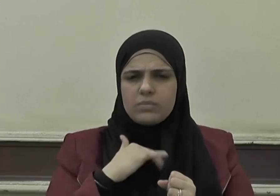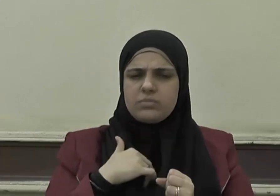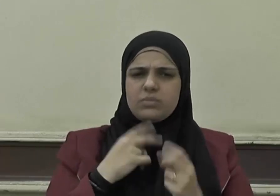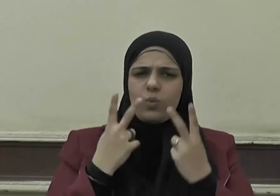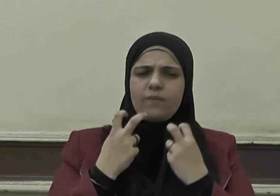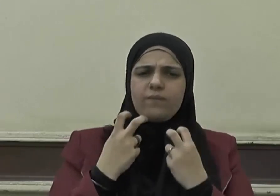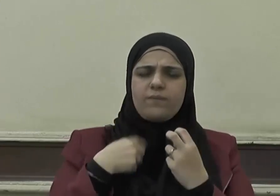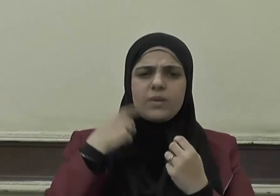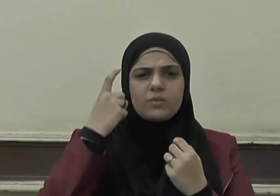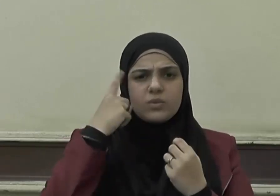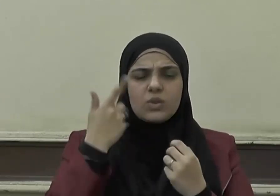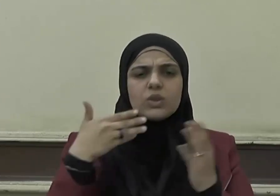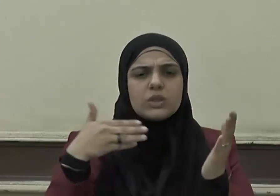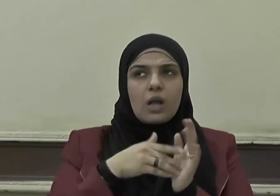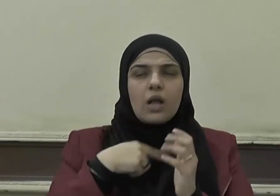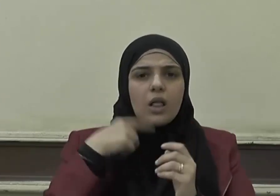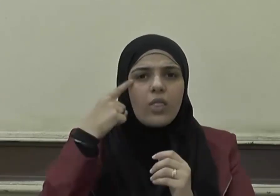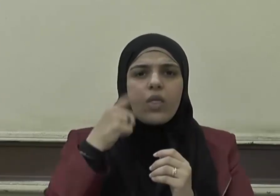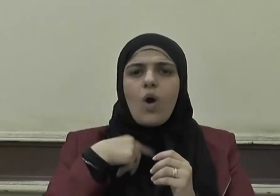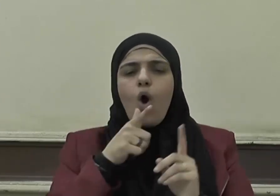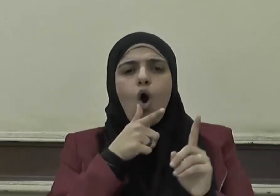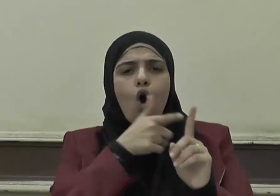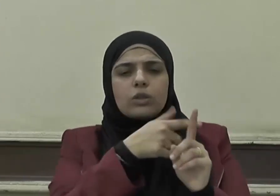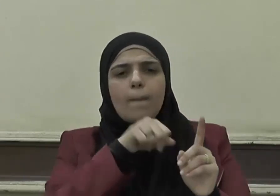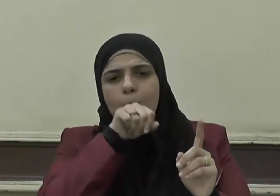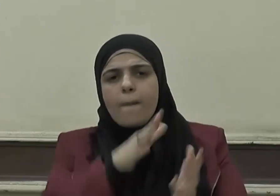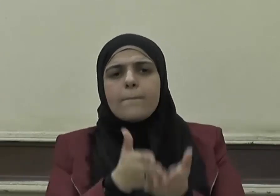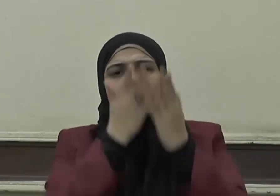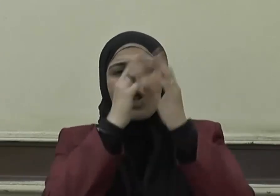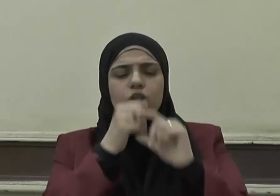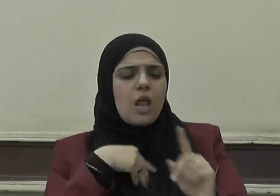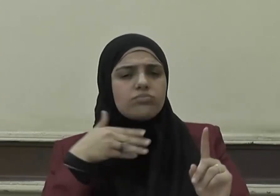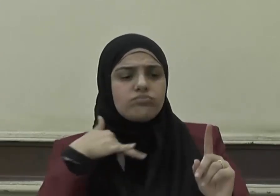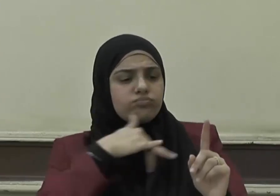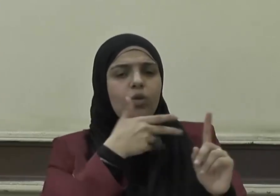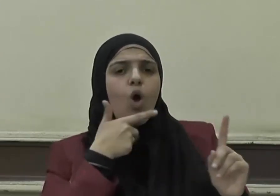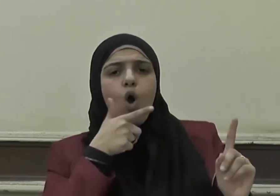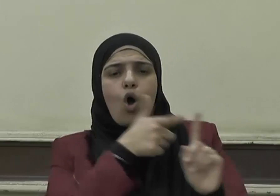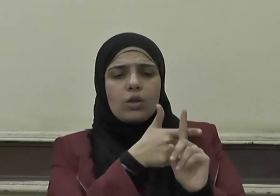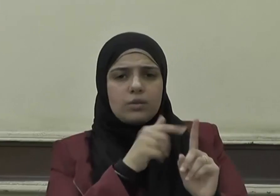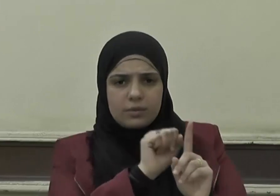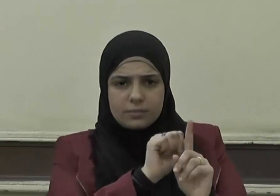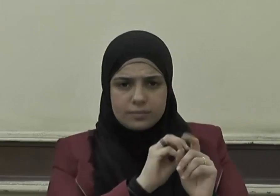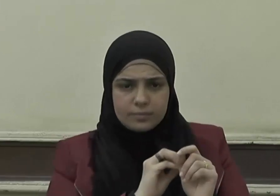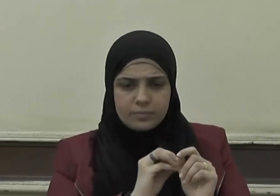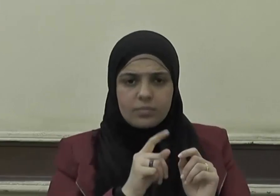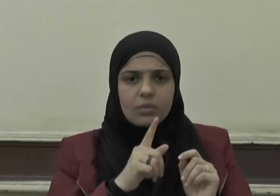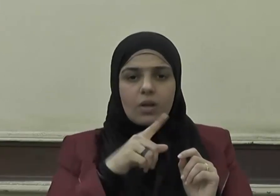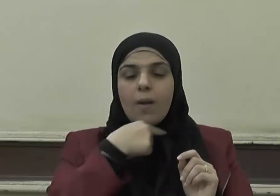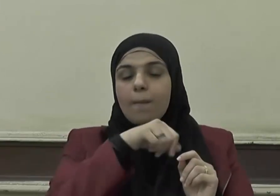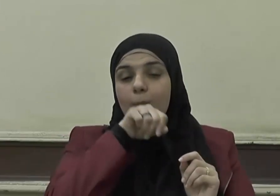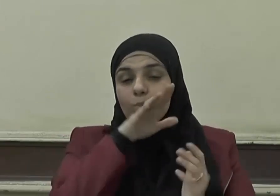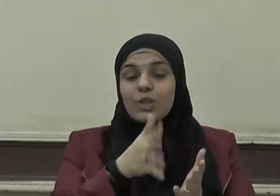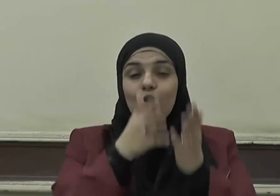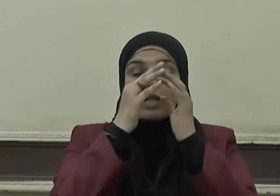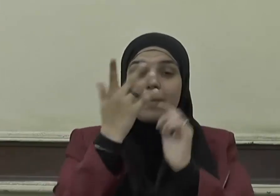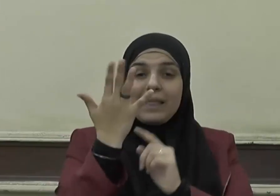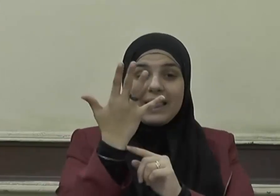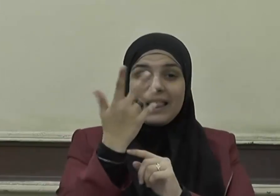ثم ذكرت ذلك للنبي صلى الله عليه وسلم فأشار بيده إلى